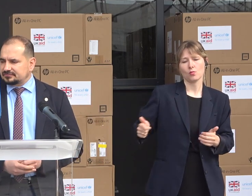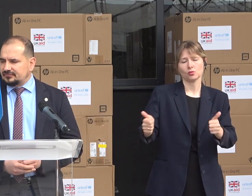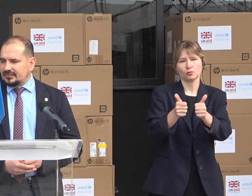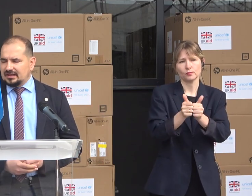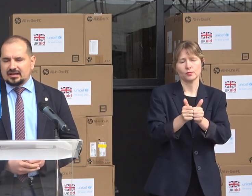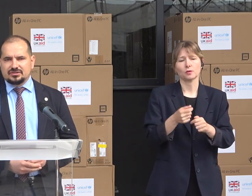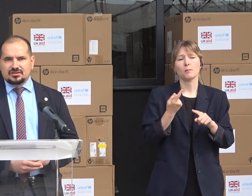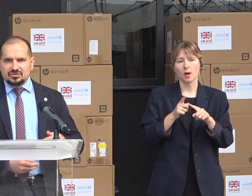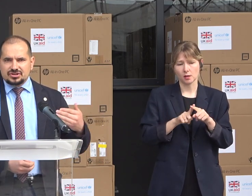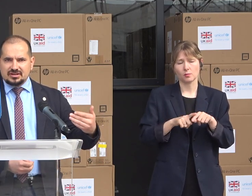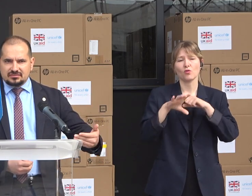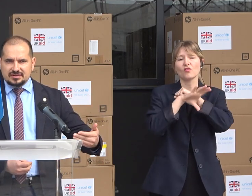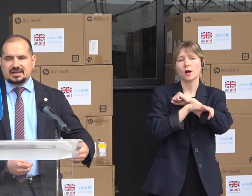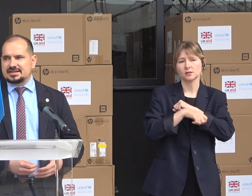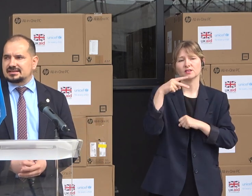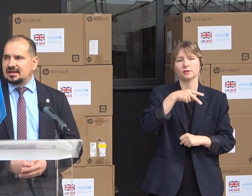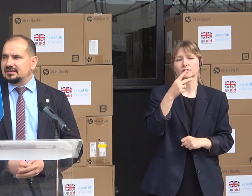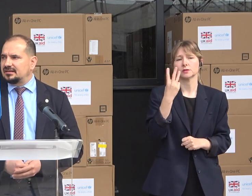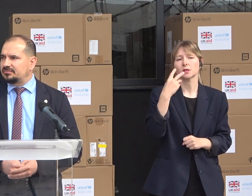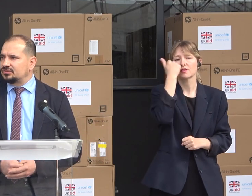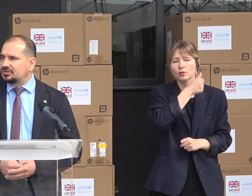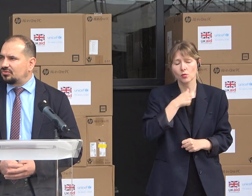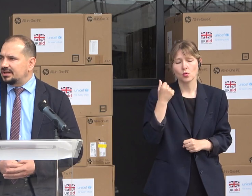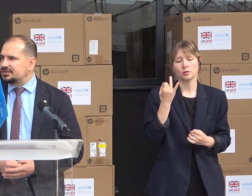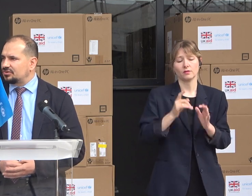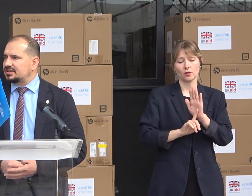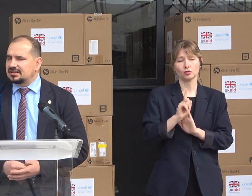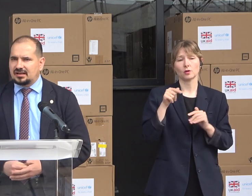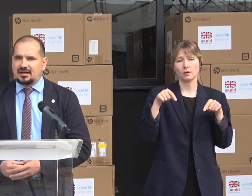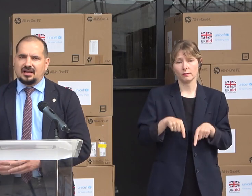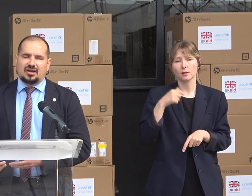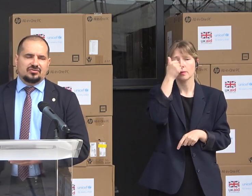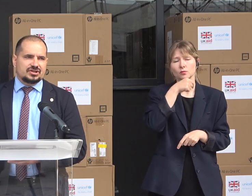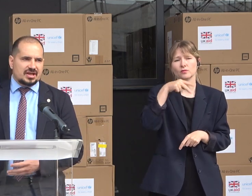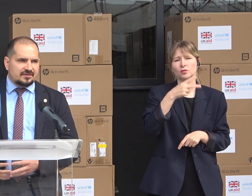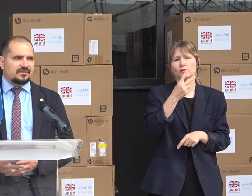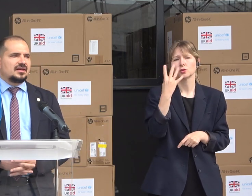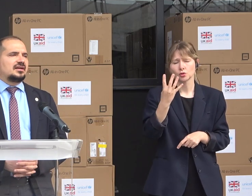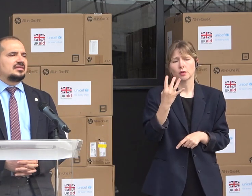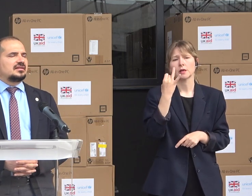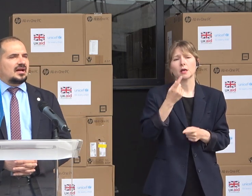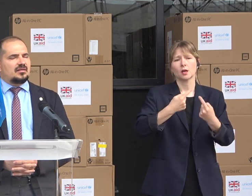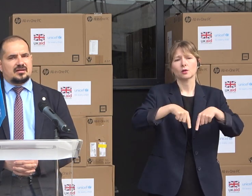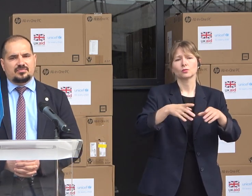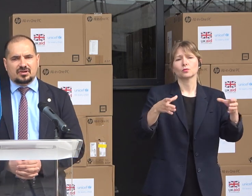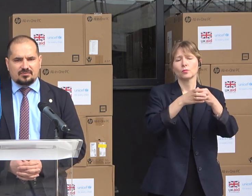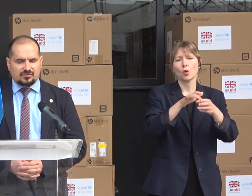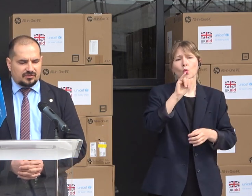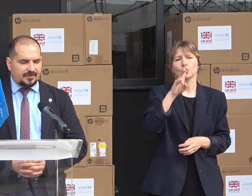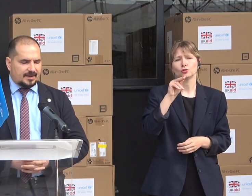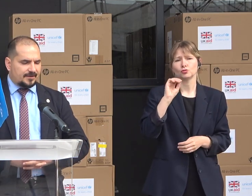anului trecut și inclusiv în acest an, împreună cu colegii noștri de la UNICEF, de la